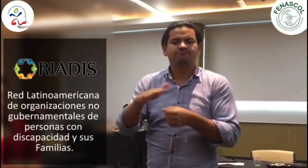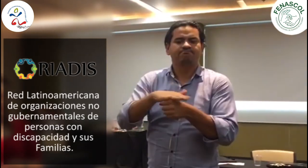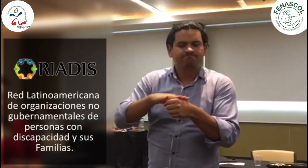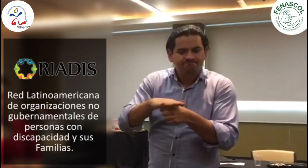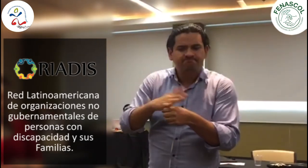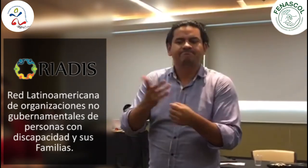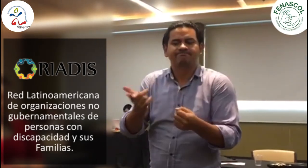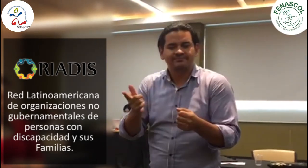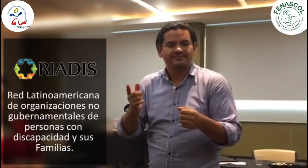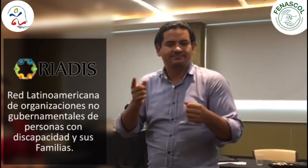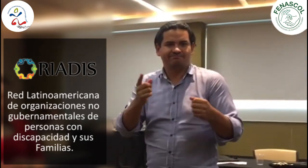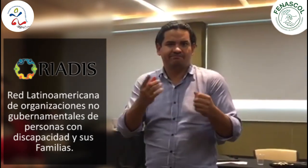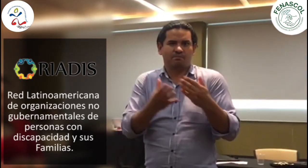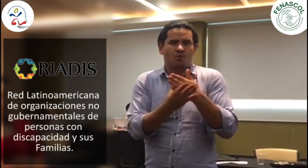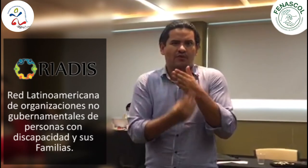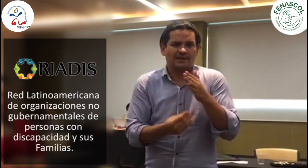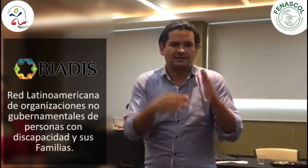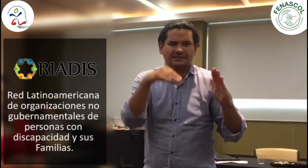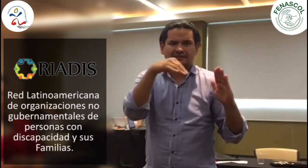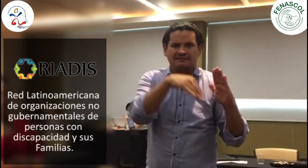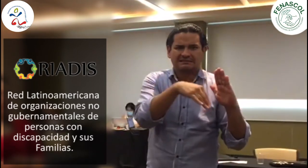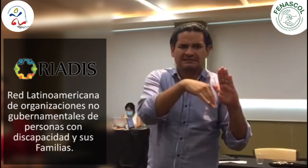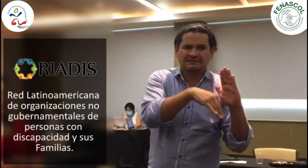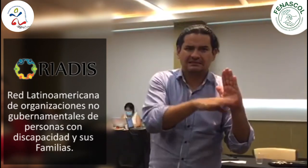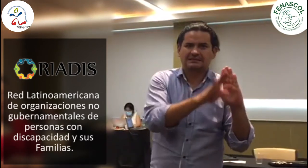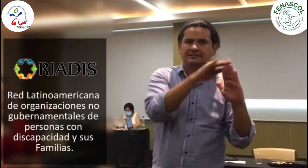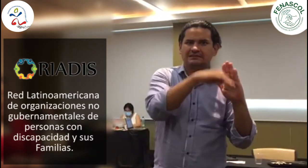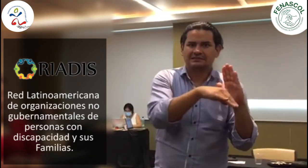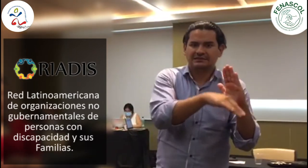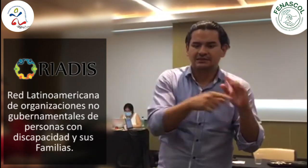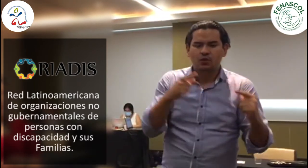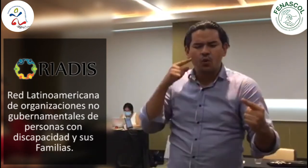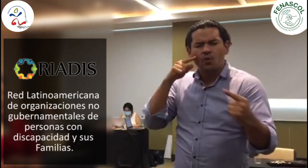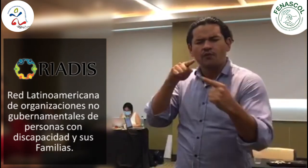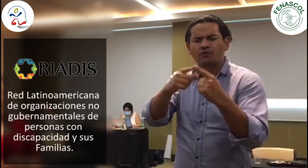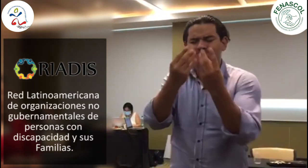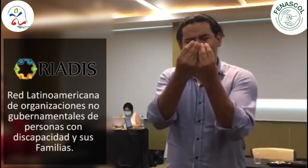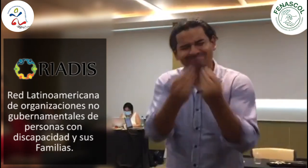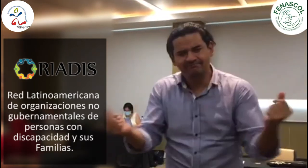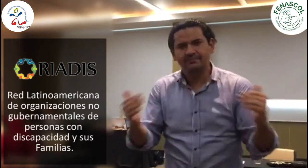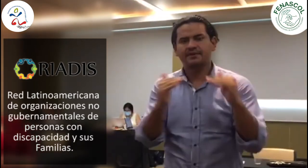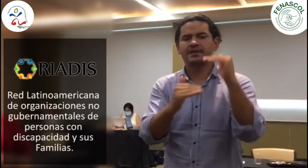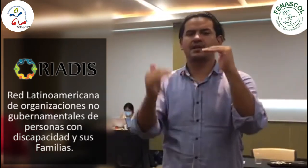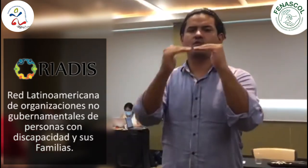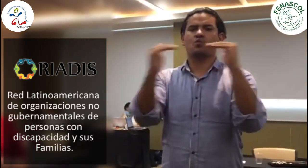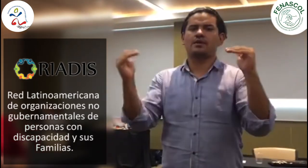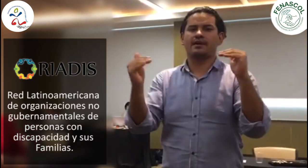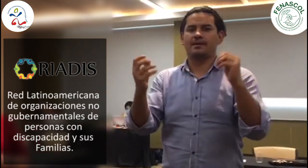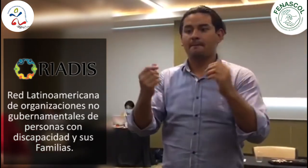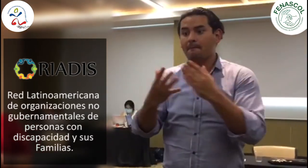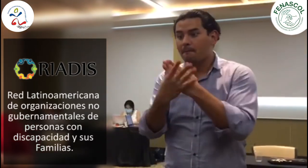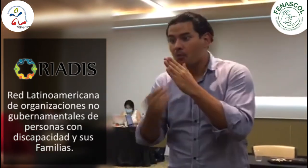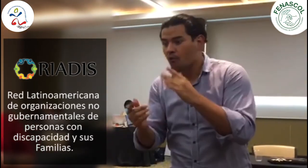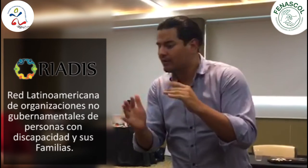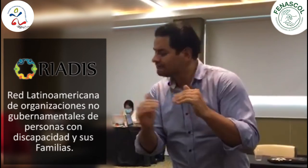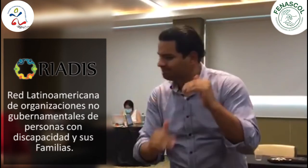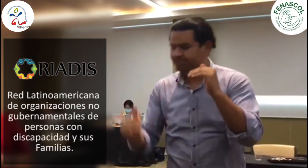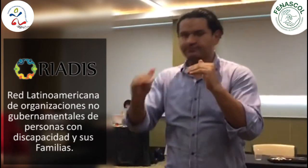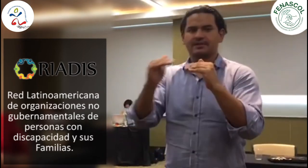Esto para el cumplimiento de los objetivos de la Agenda 2030, como lo es, por ejemplo, poner fin a la pobreza extrema y lograr sociedades más equitativas.